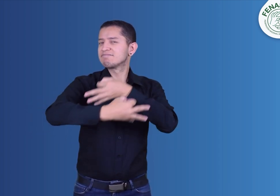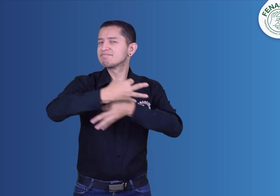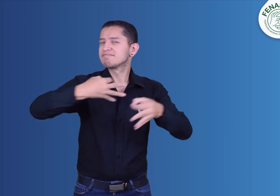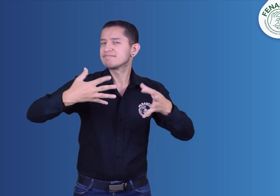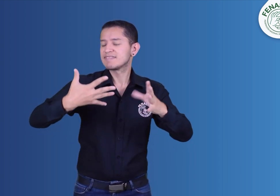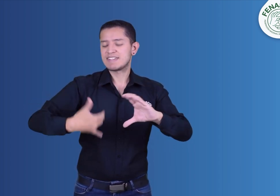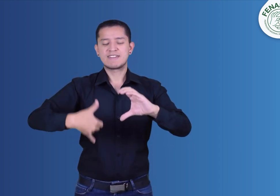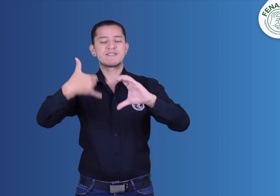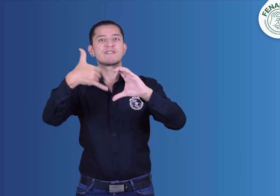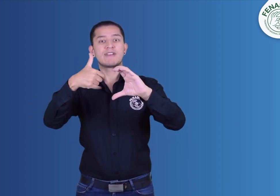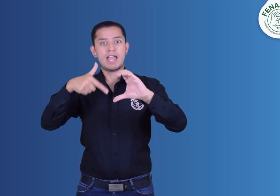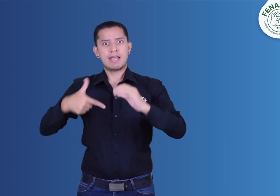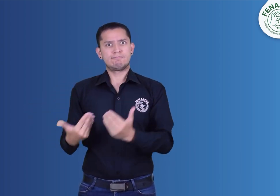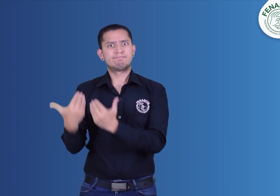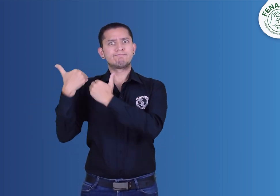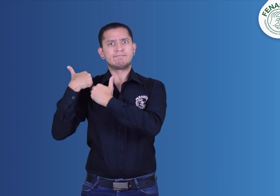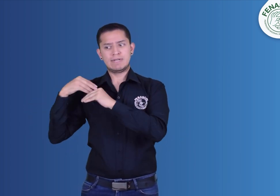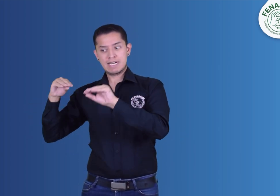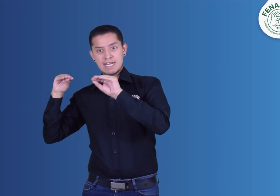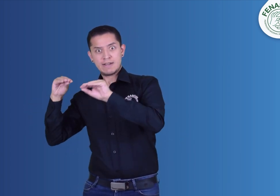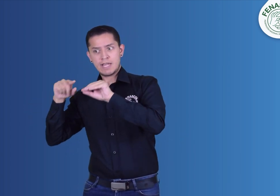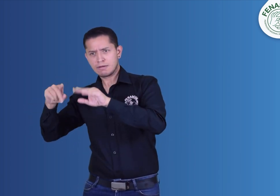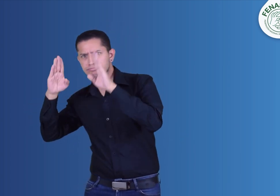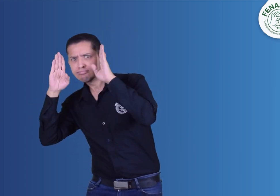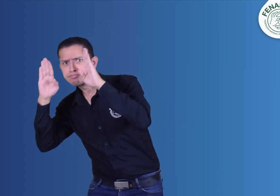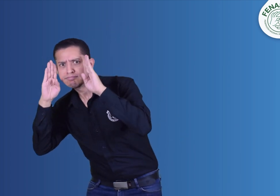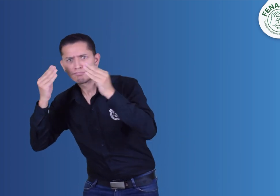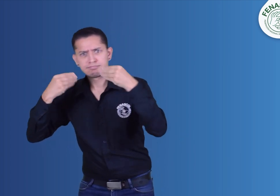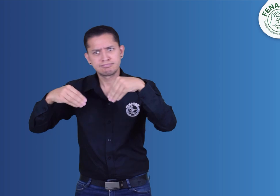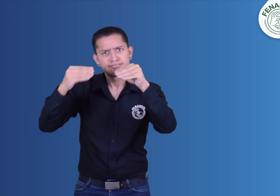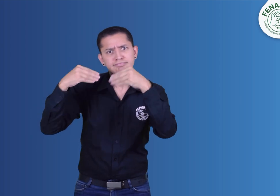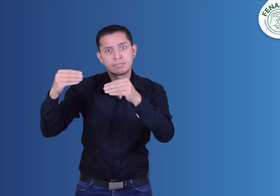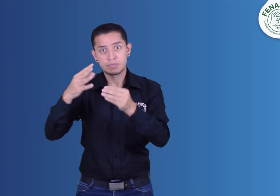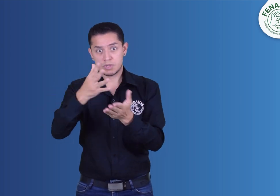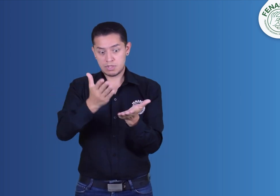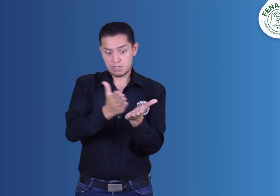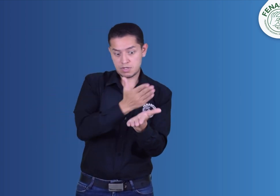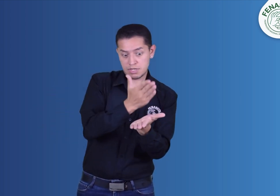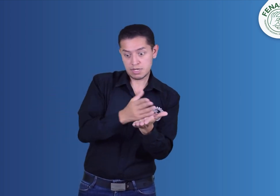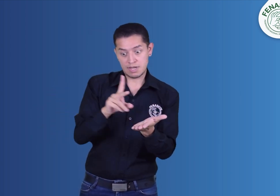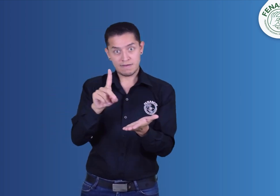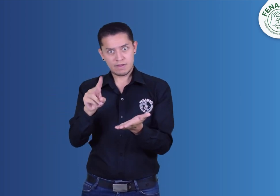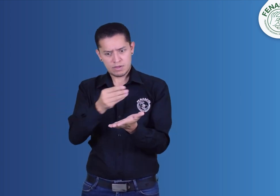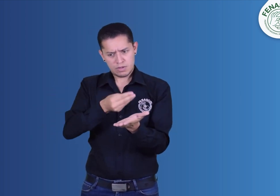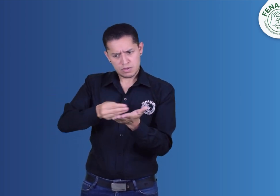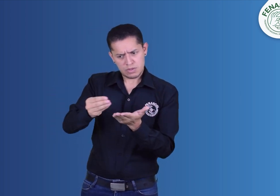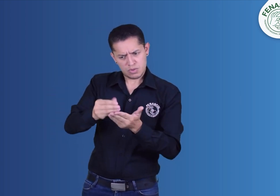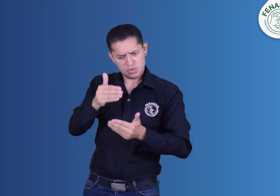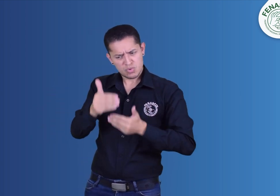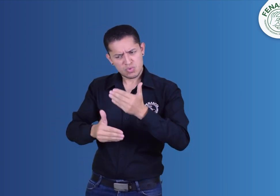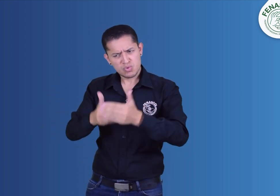para brindar la atención necesaria en ventas. ¿Cuál es el proceso que debe seguir?